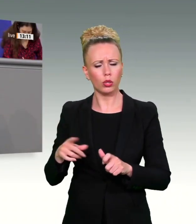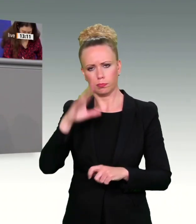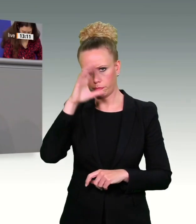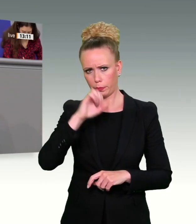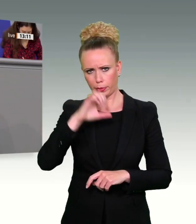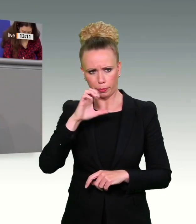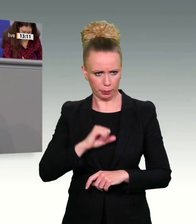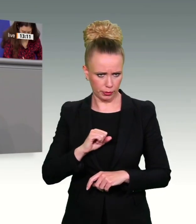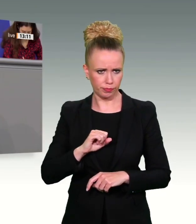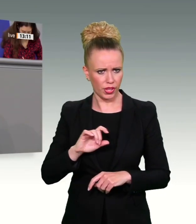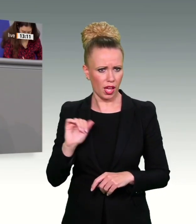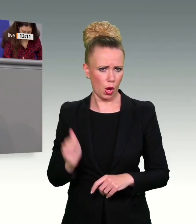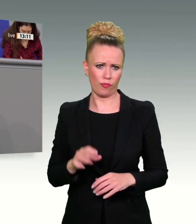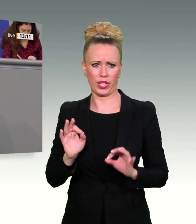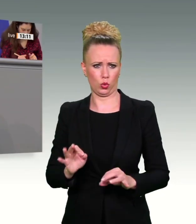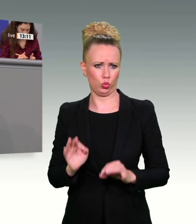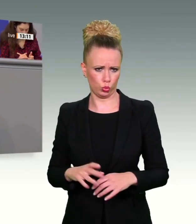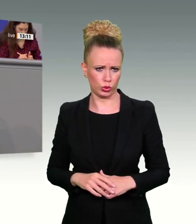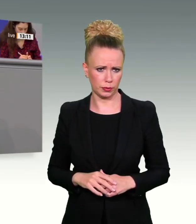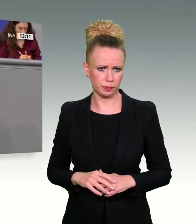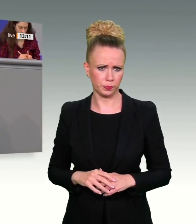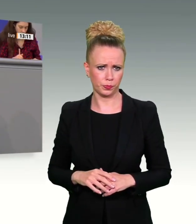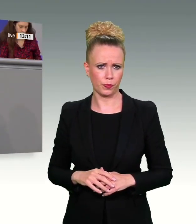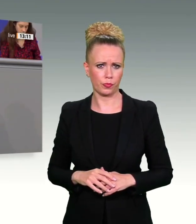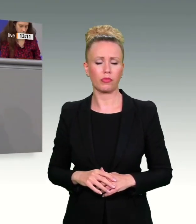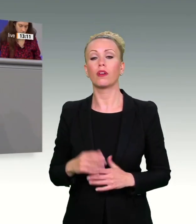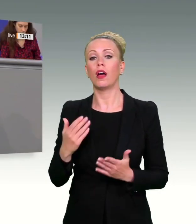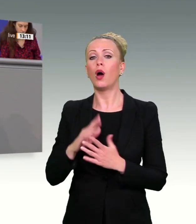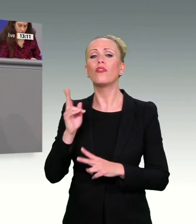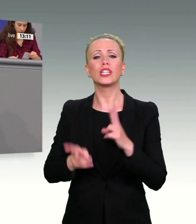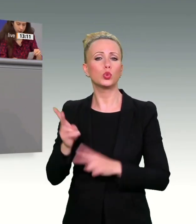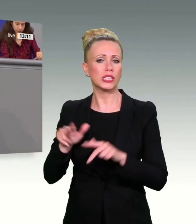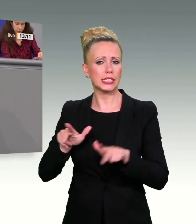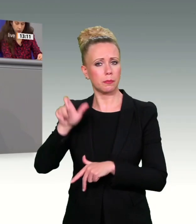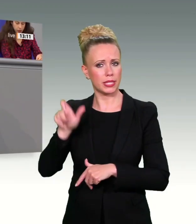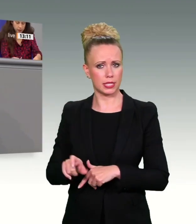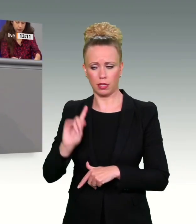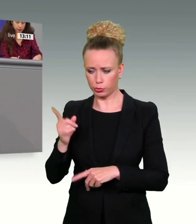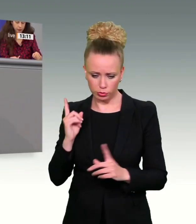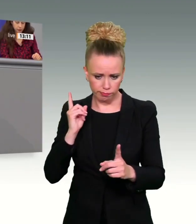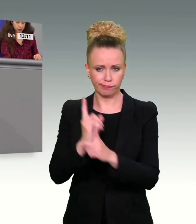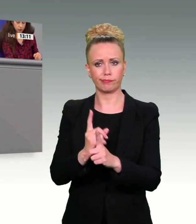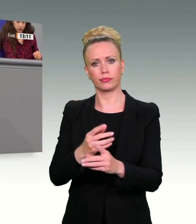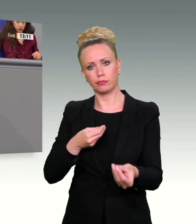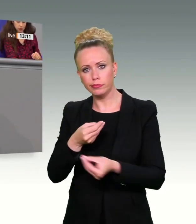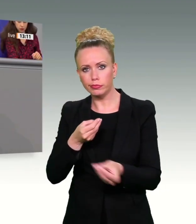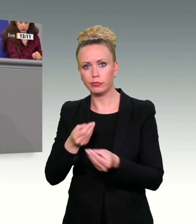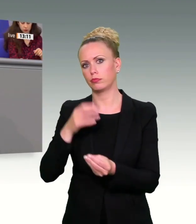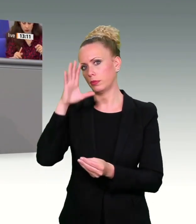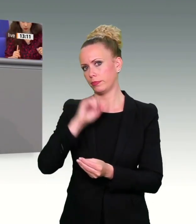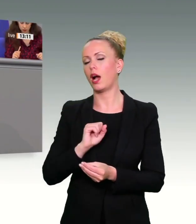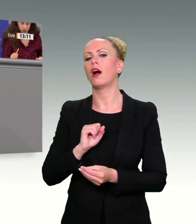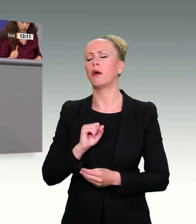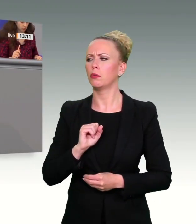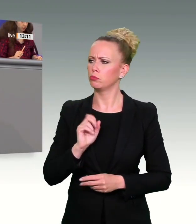schon ihm erzählen, über welche grausamen Realitäten es sich hier handelt. Wobei, glaube ich, ist gar nicht hier nur der entscheidende Punkt. Der zweite Punkt ist auch,